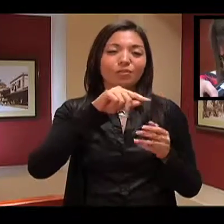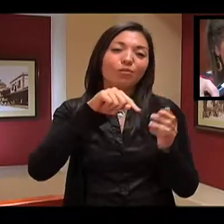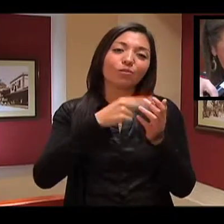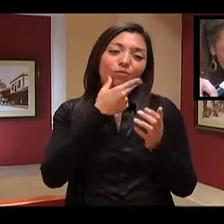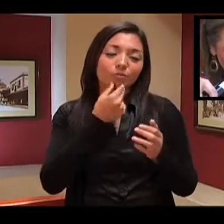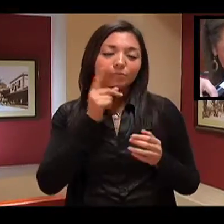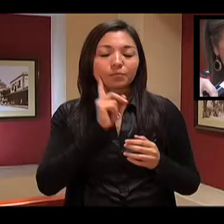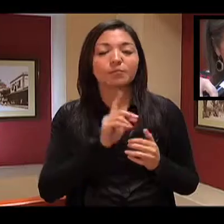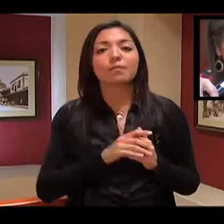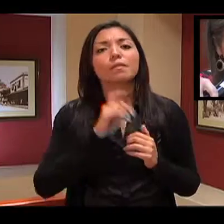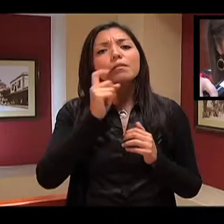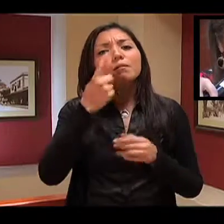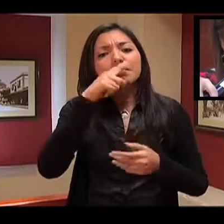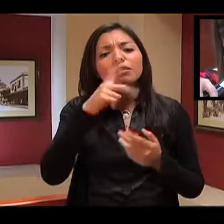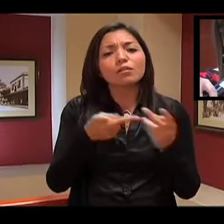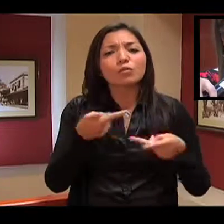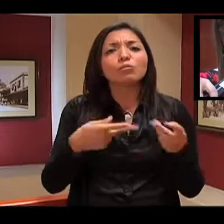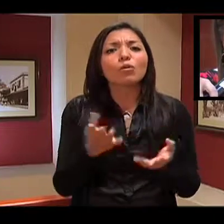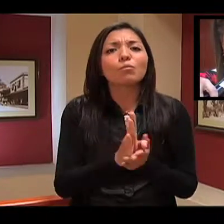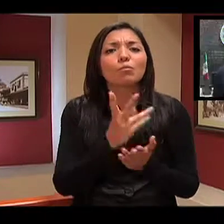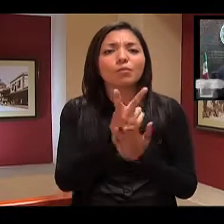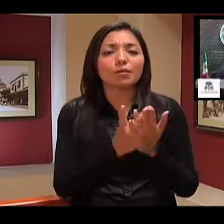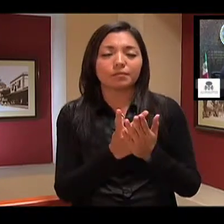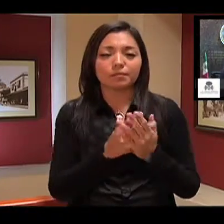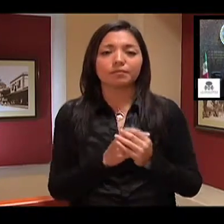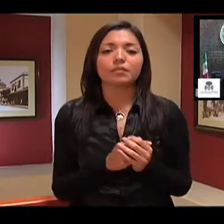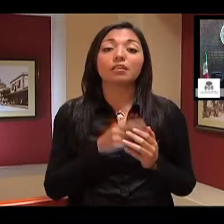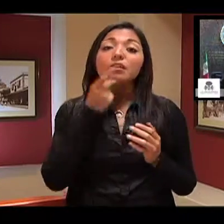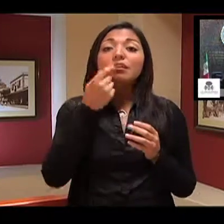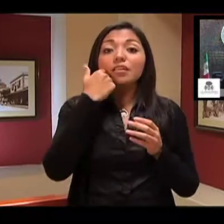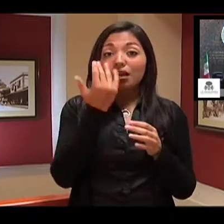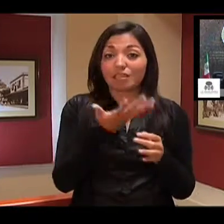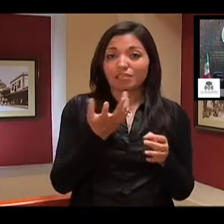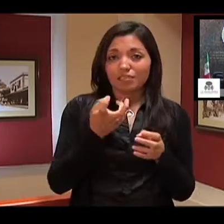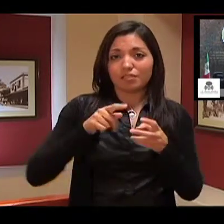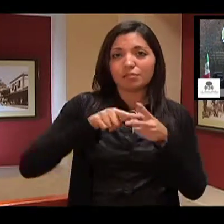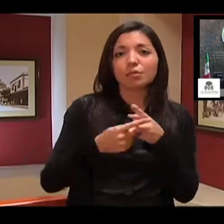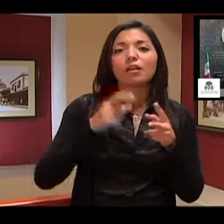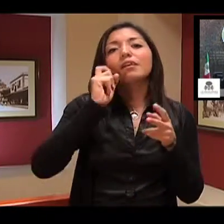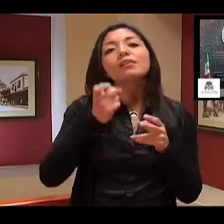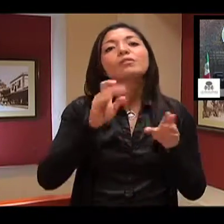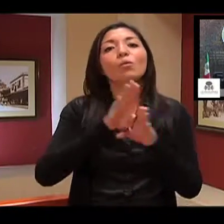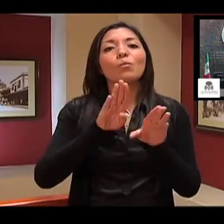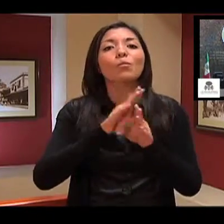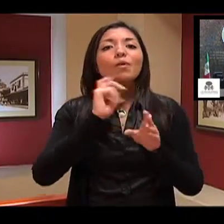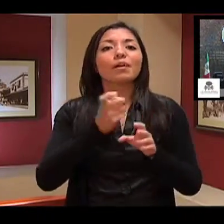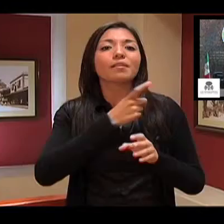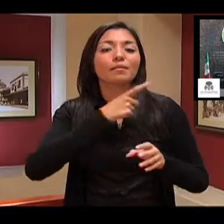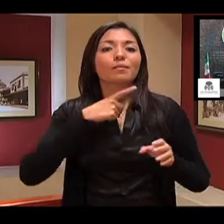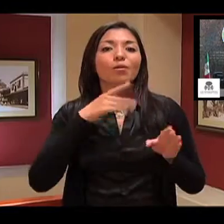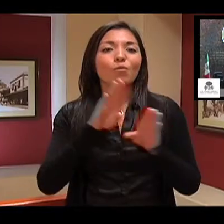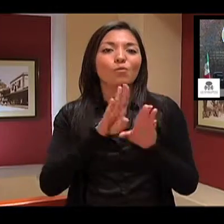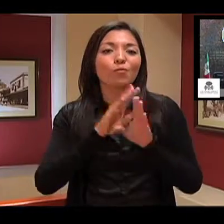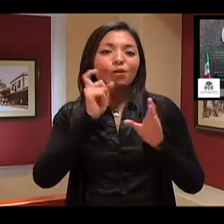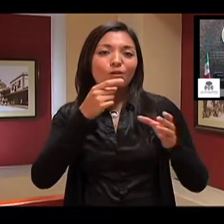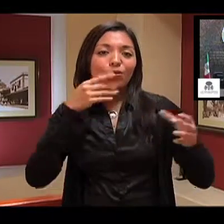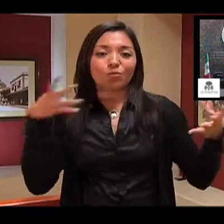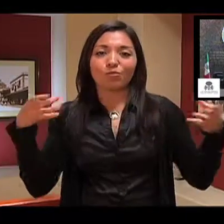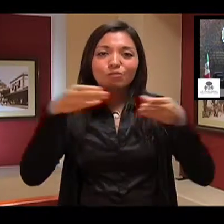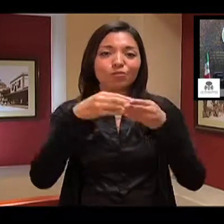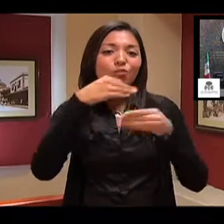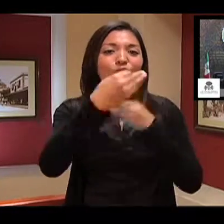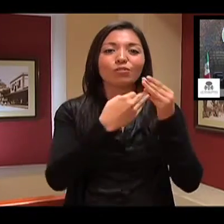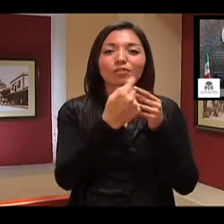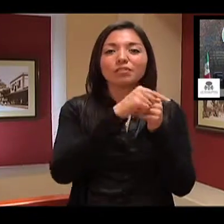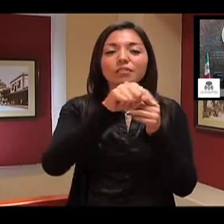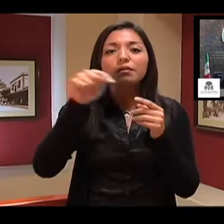Para lograrlo, ya se elabora una iniciativa de ley. Con esta iniciativa se pretende que haya una sinergia y un esfuerzo en conjunto de